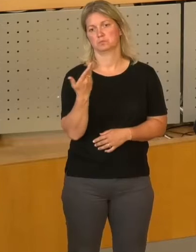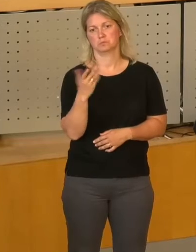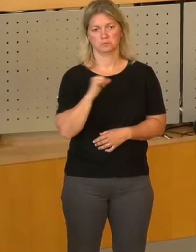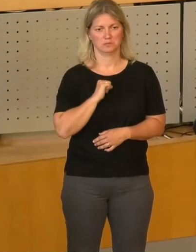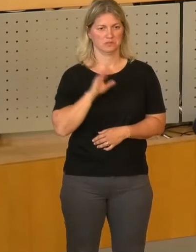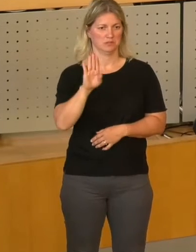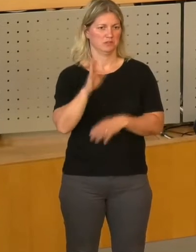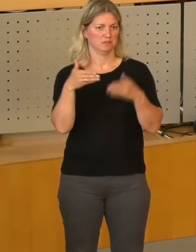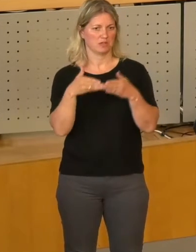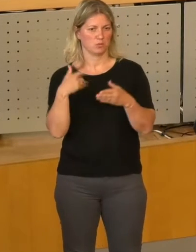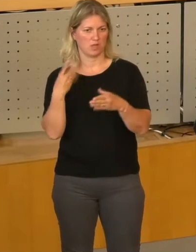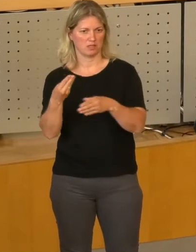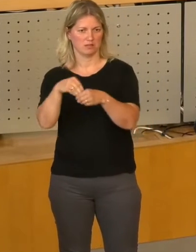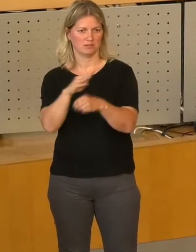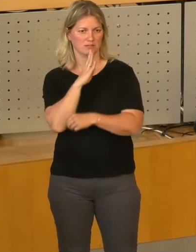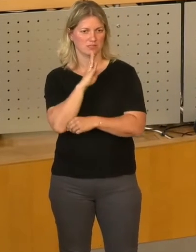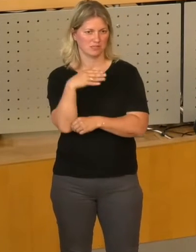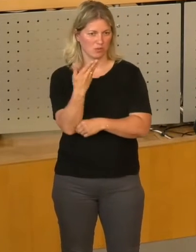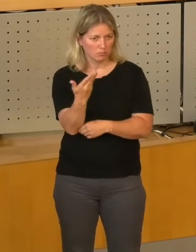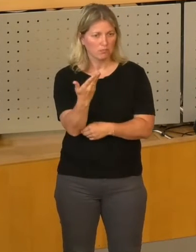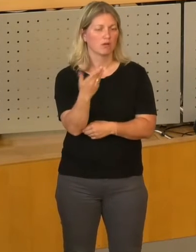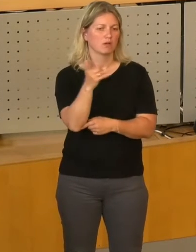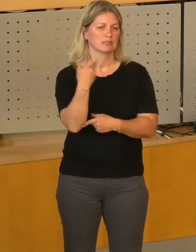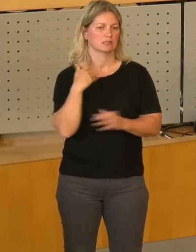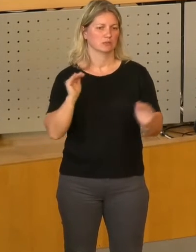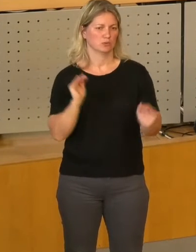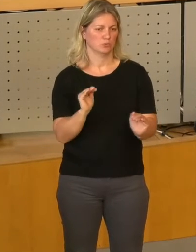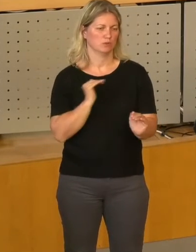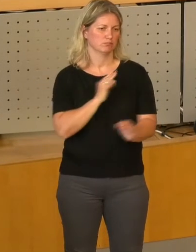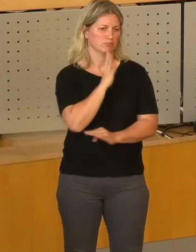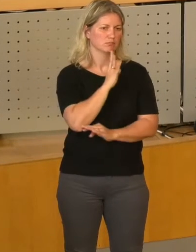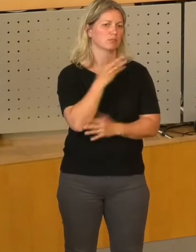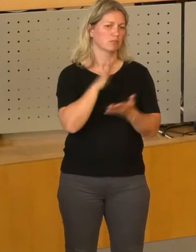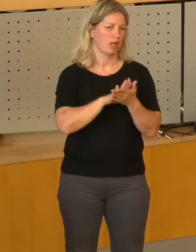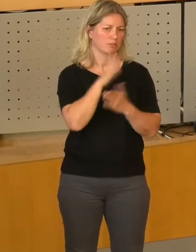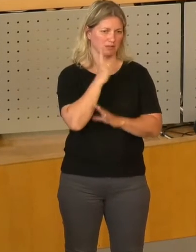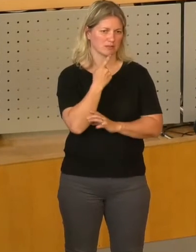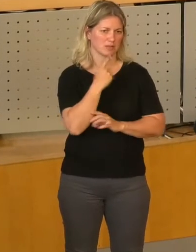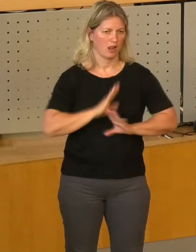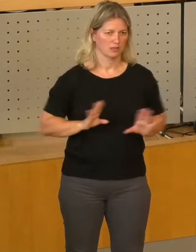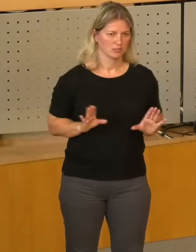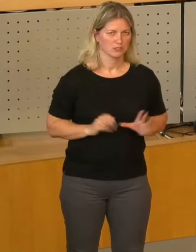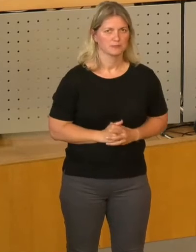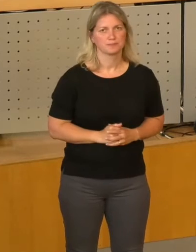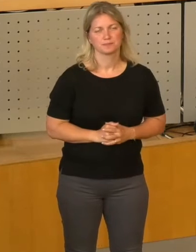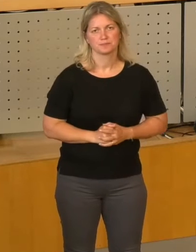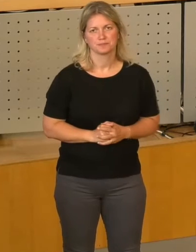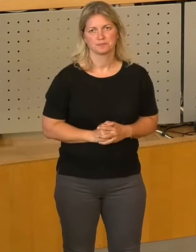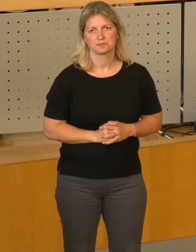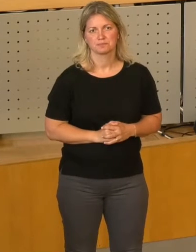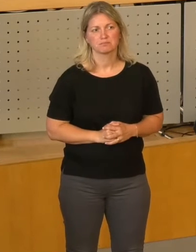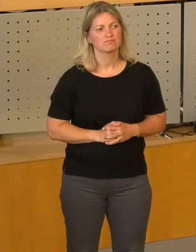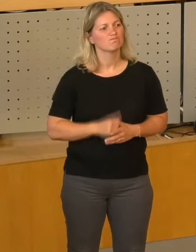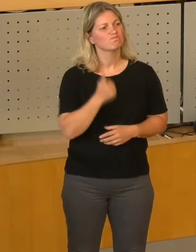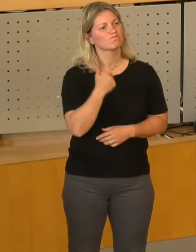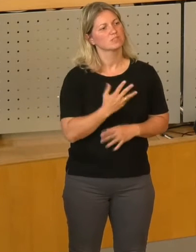etwas platziert, beschränke ich mich darauf, dass wir wie so immer sachlich bleiben. Es ist vieles Wichtiges bereits